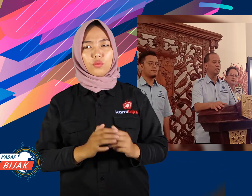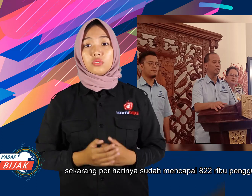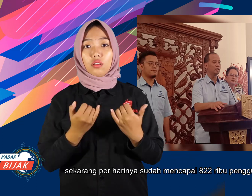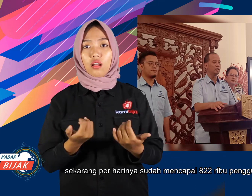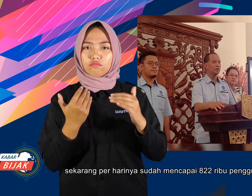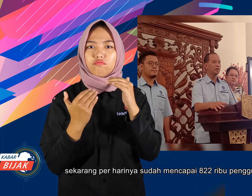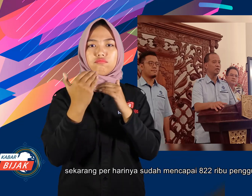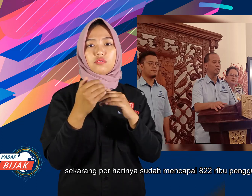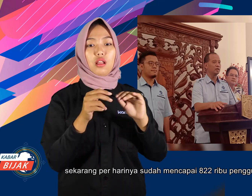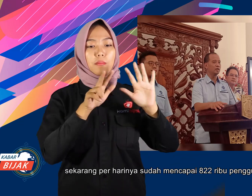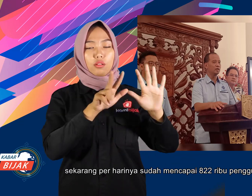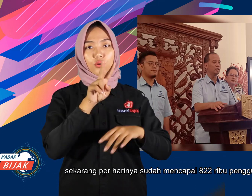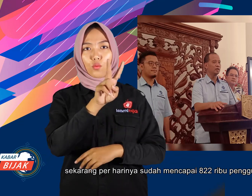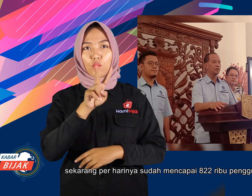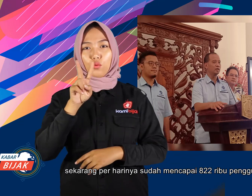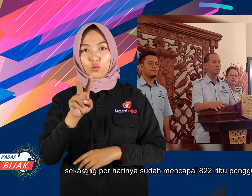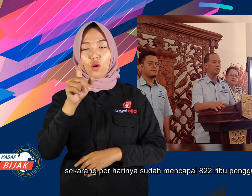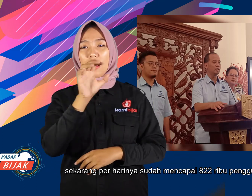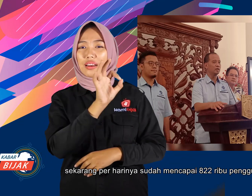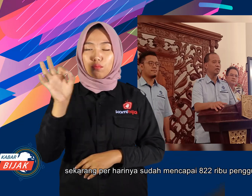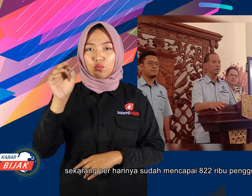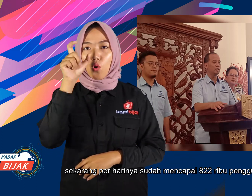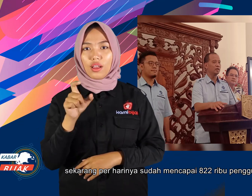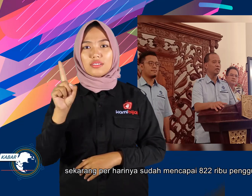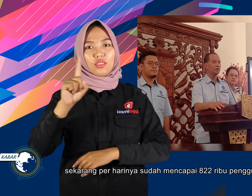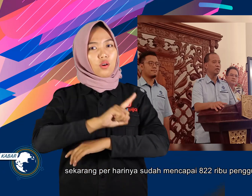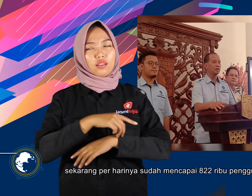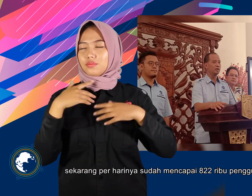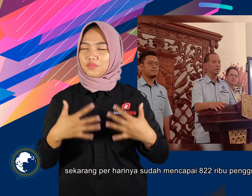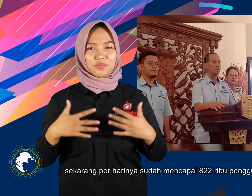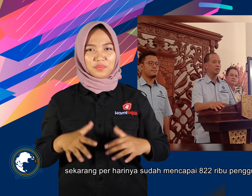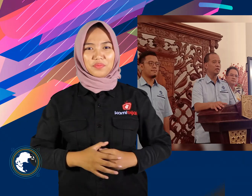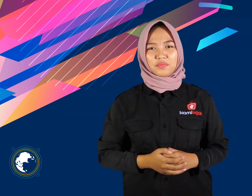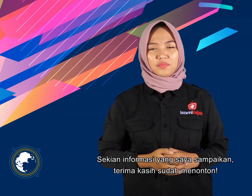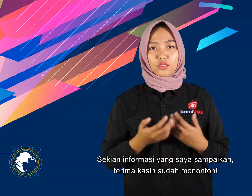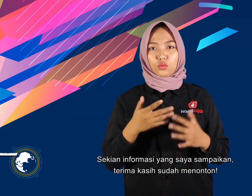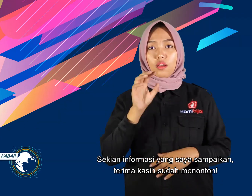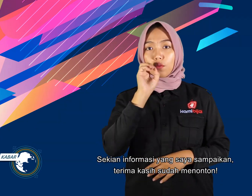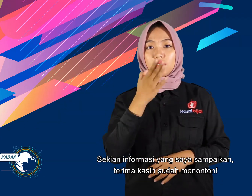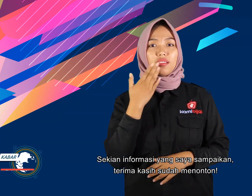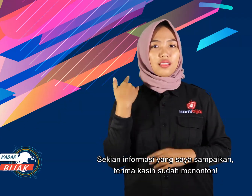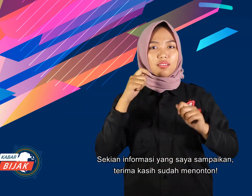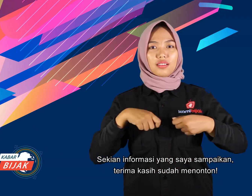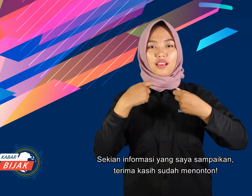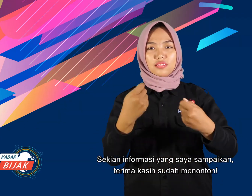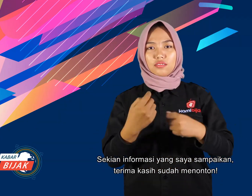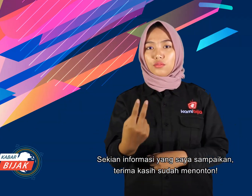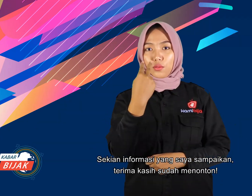Sekarang perharinya sudah mencapai 822 ribu pengguna. Sekian informasi yang saya sampaikan. Terima kasih